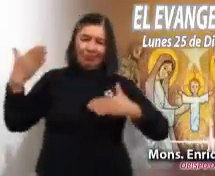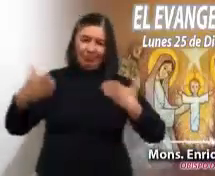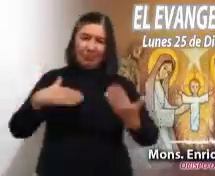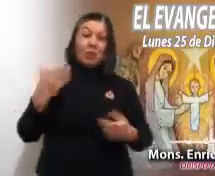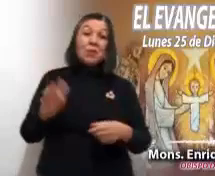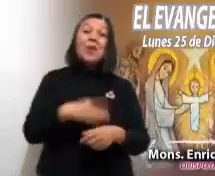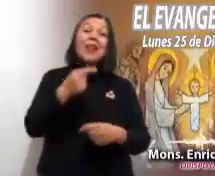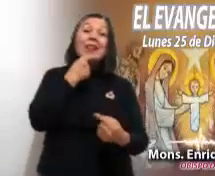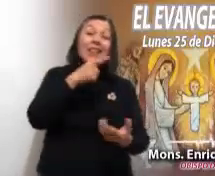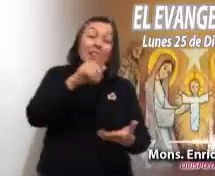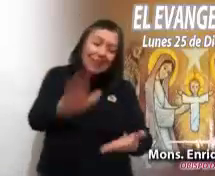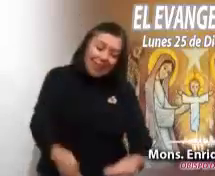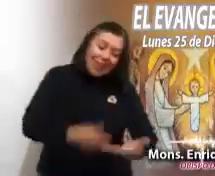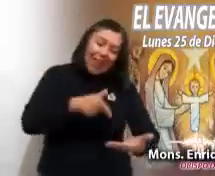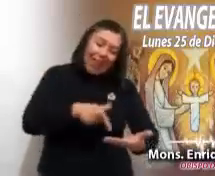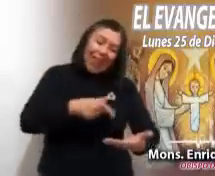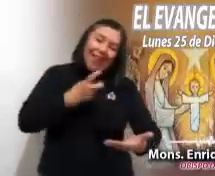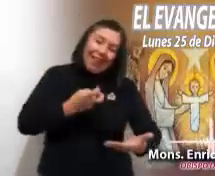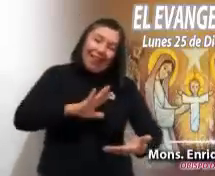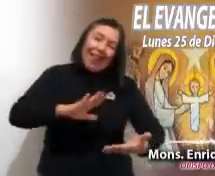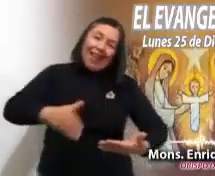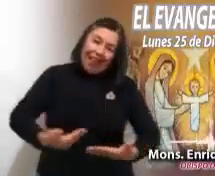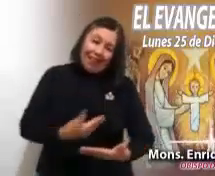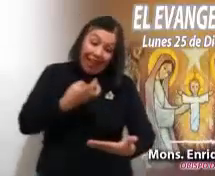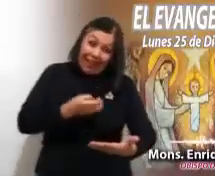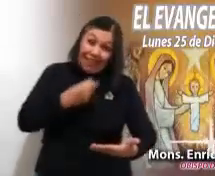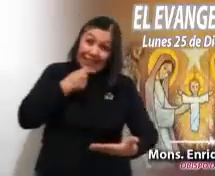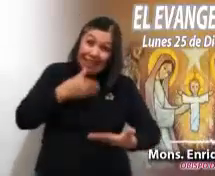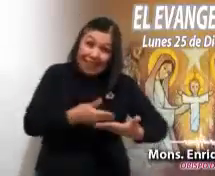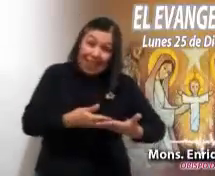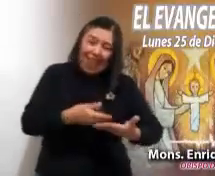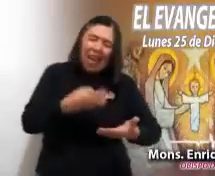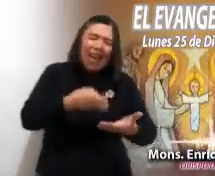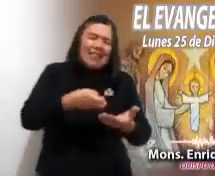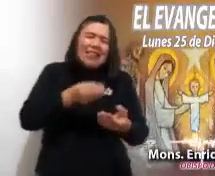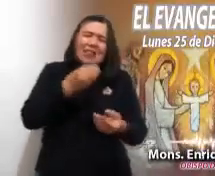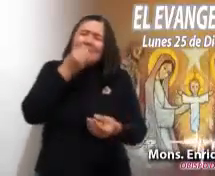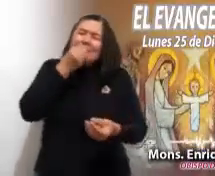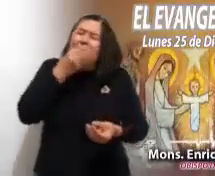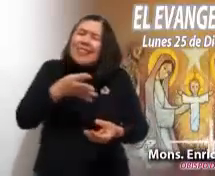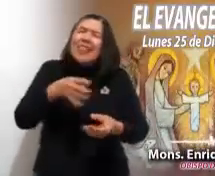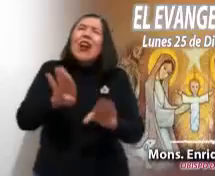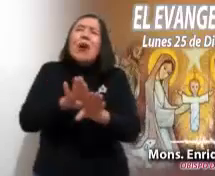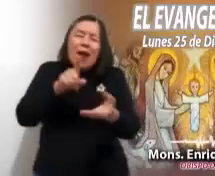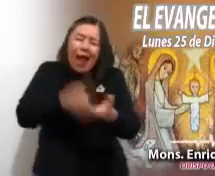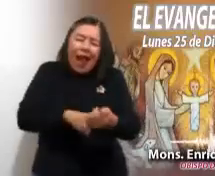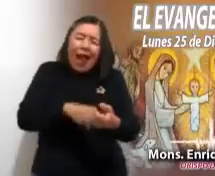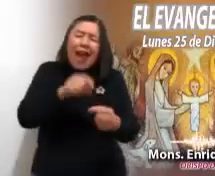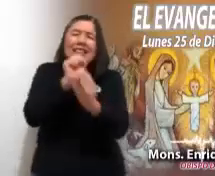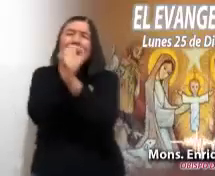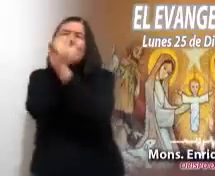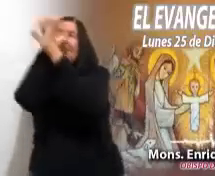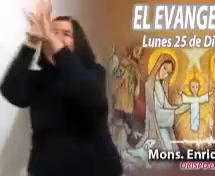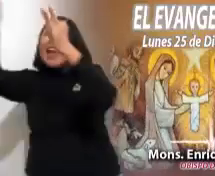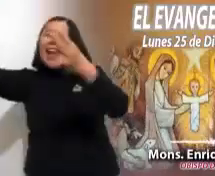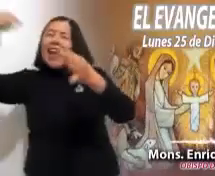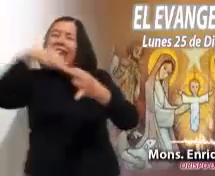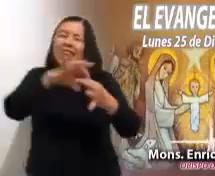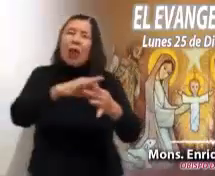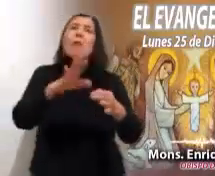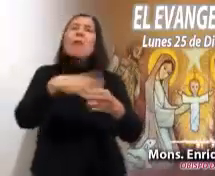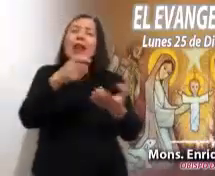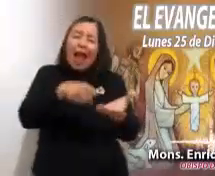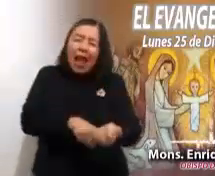Porque un niño nos ha nacido. El niño recién nacido es la máxima expresión de este sueño. Si ha